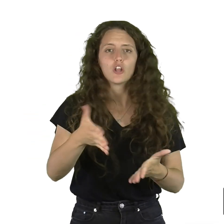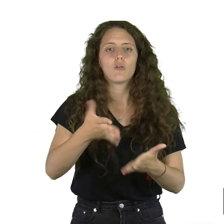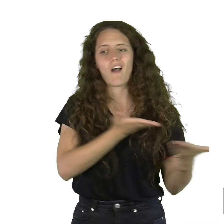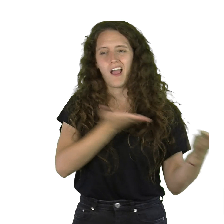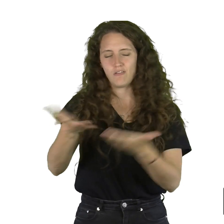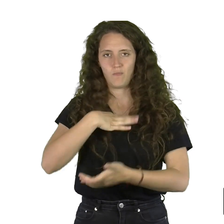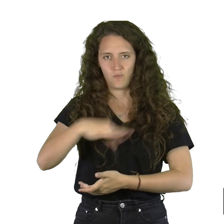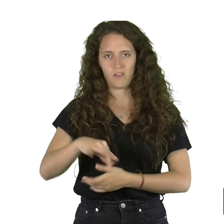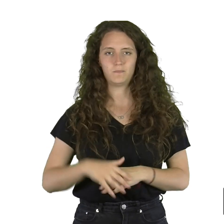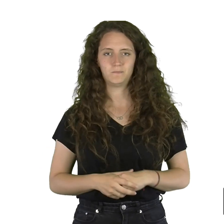puedan hacerlo